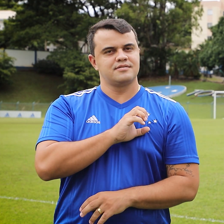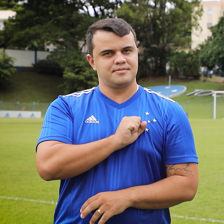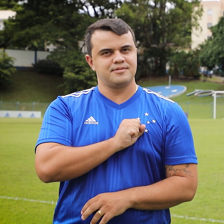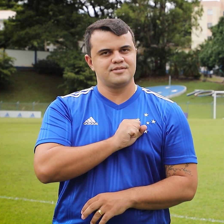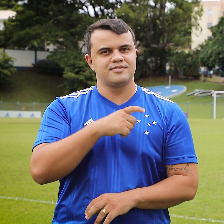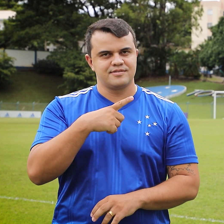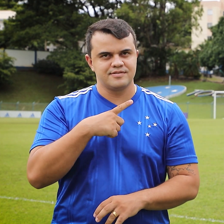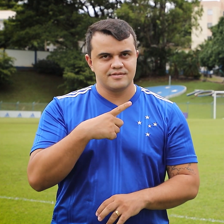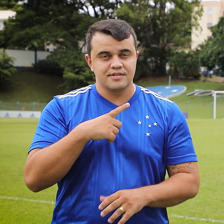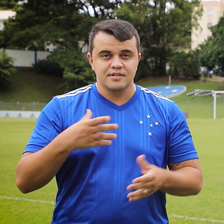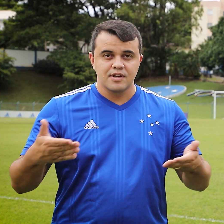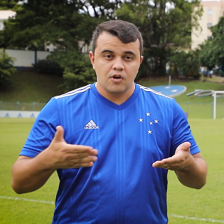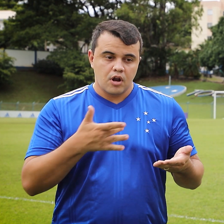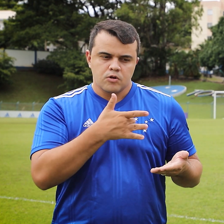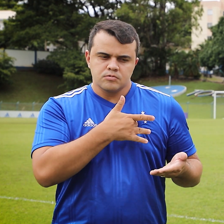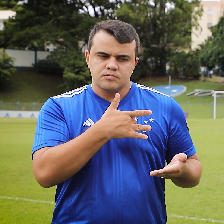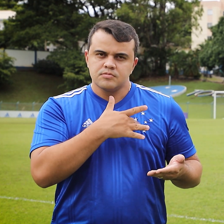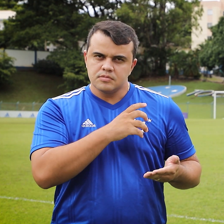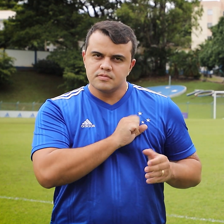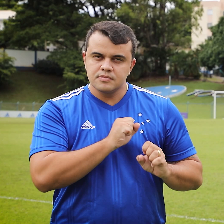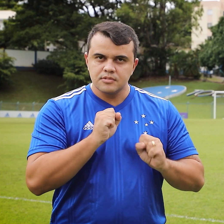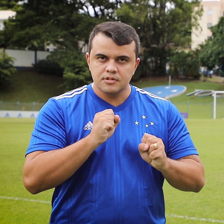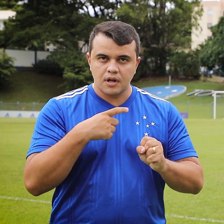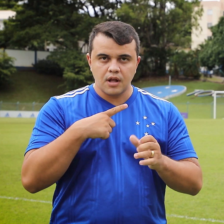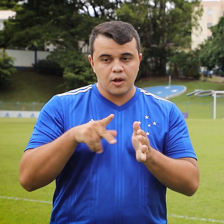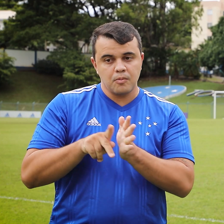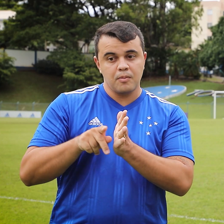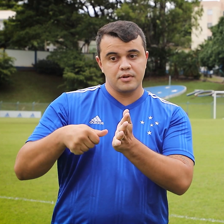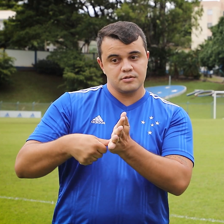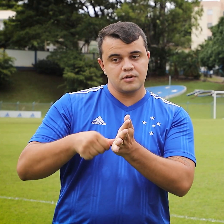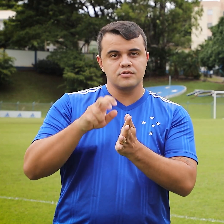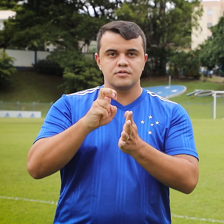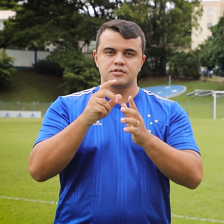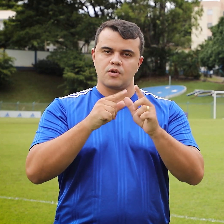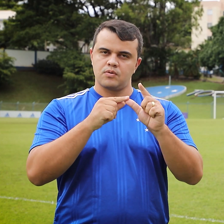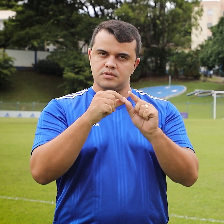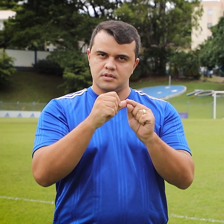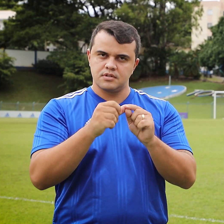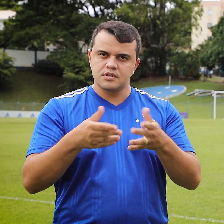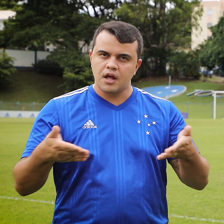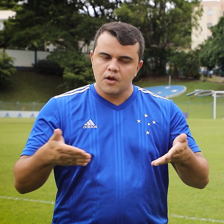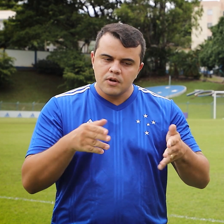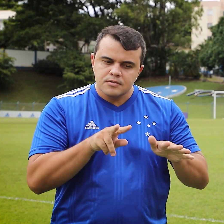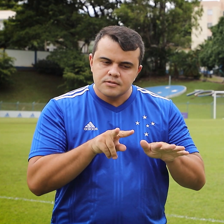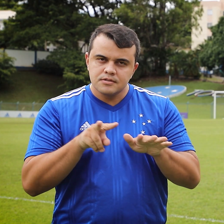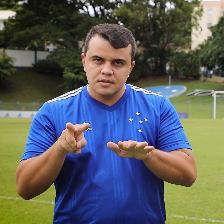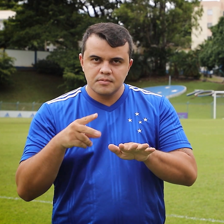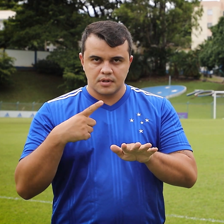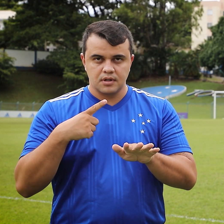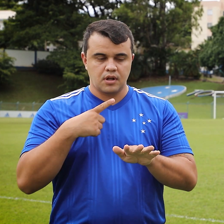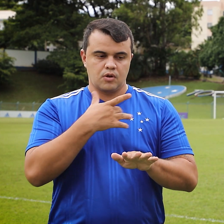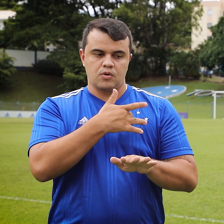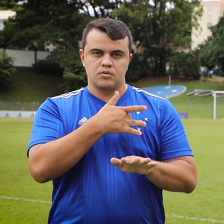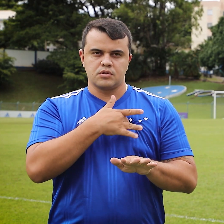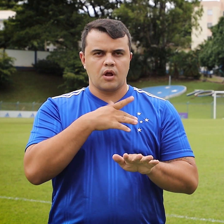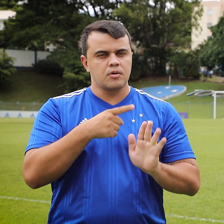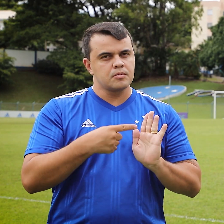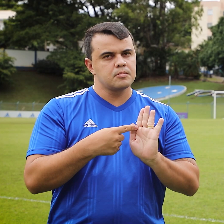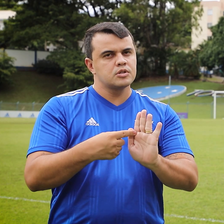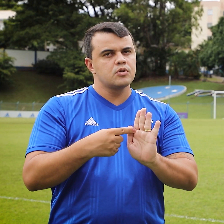E Cruzeirense Apaixonado é sócio 5 estrelas. Nesta semana, o Cruzeiro apresentou a campanha Eu